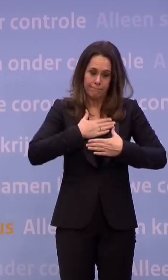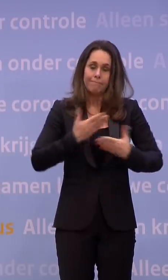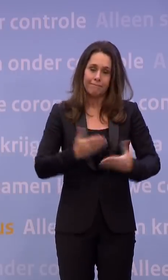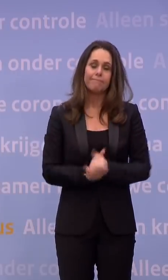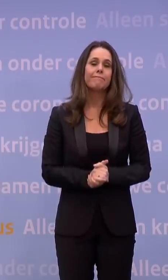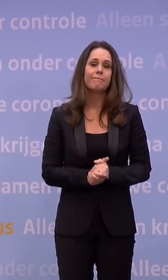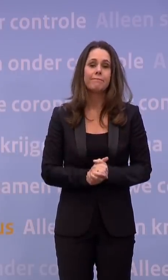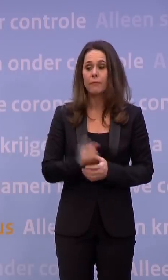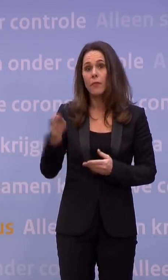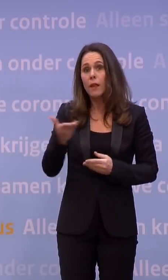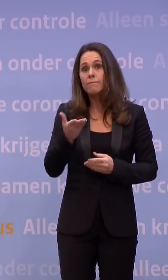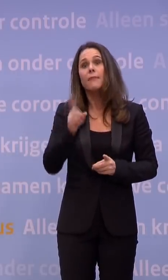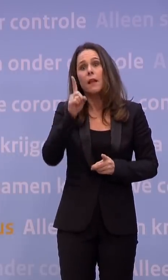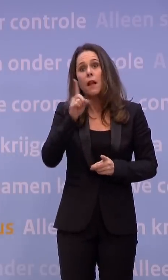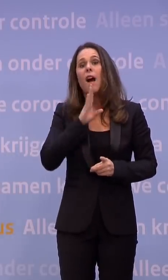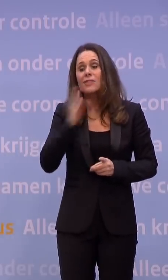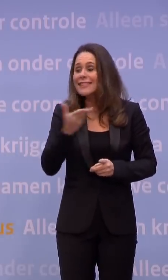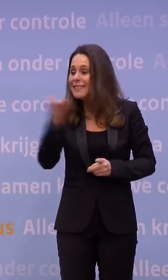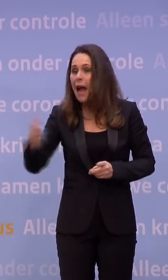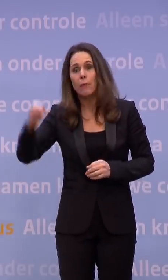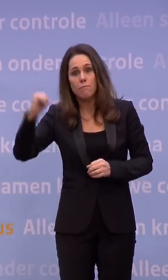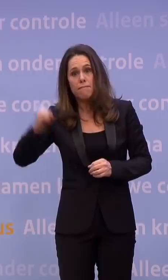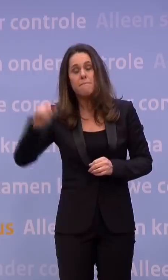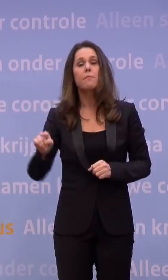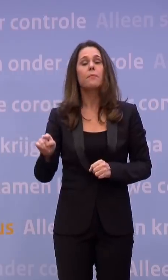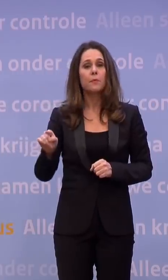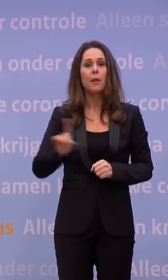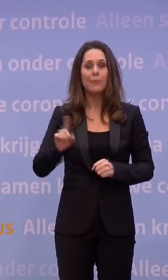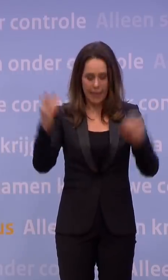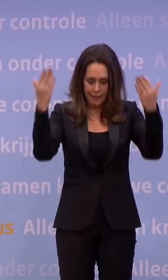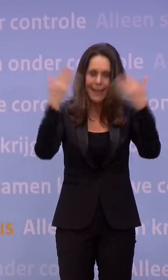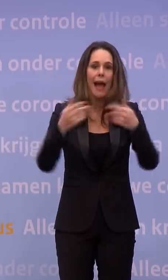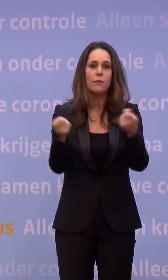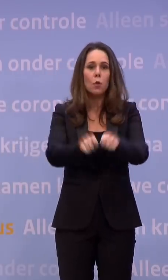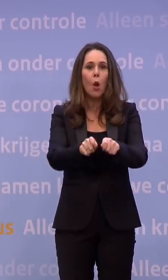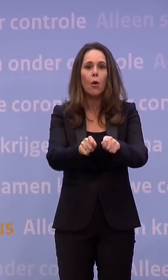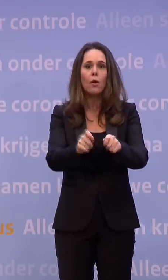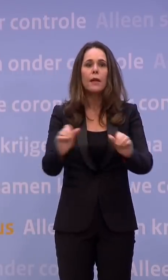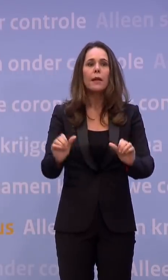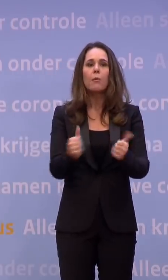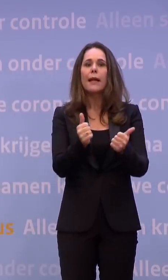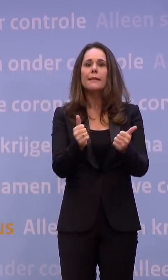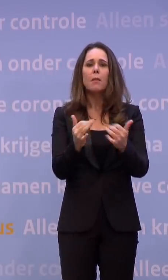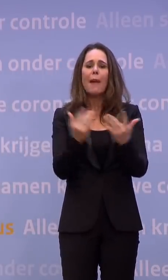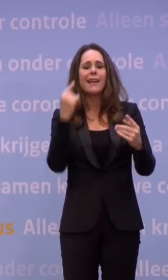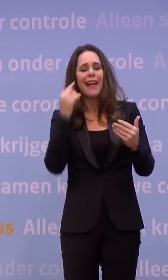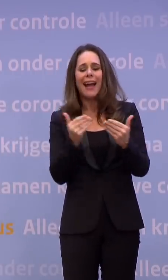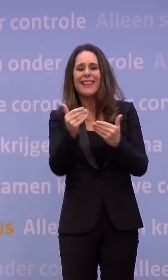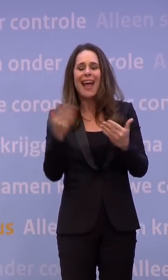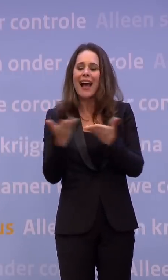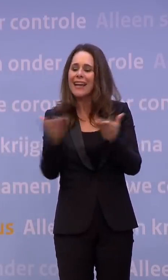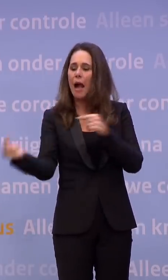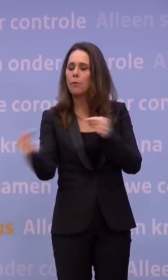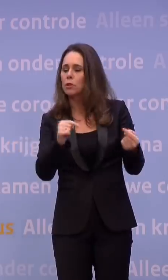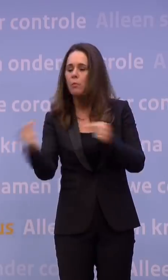Als de Kamer instemt, dan gaat die avondklok in een paar dagen na het Kamerdebat. Er zijn een paar dagen